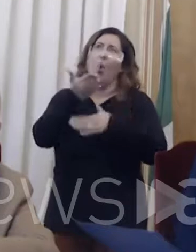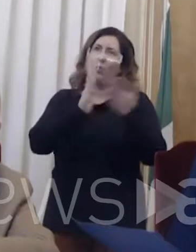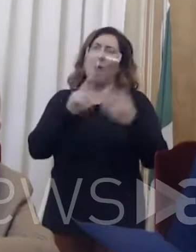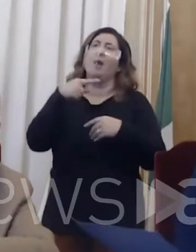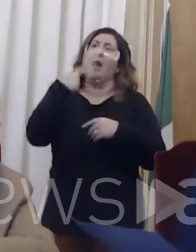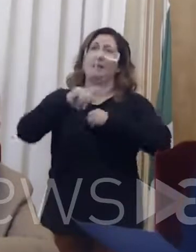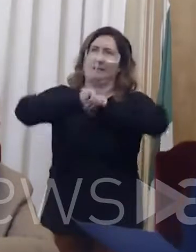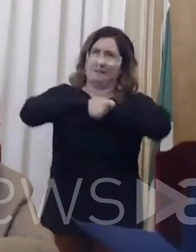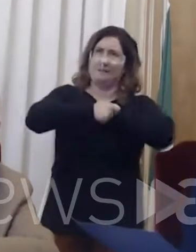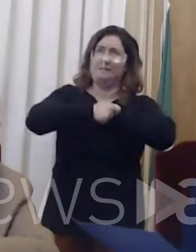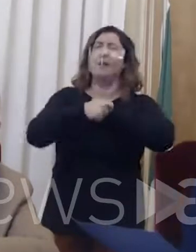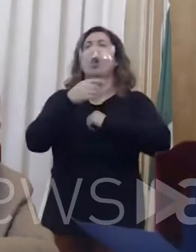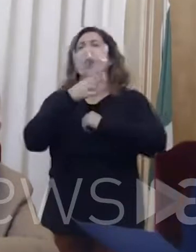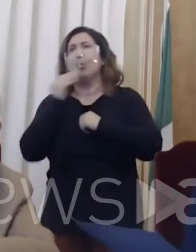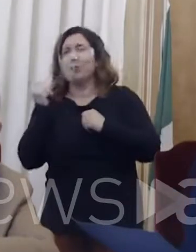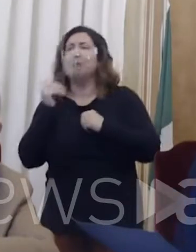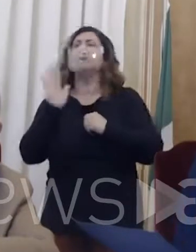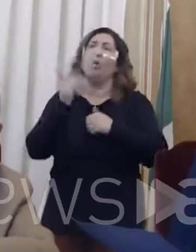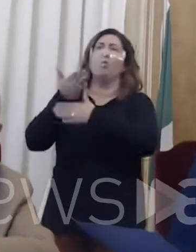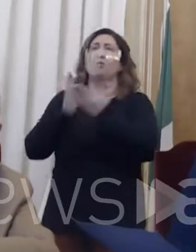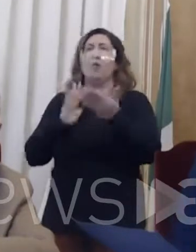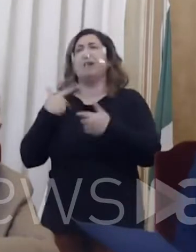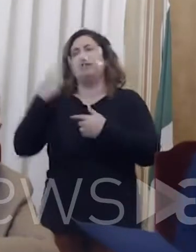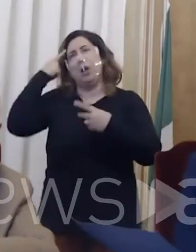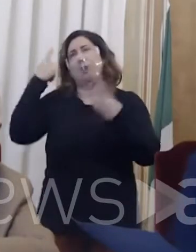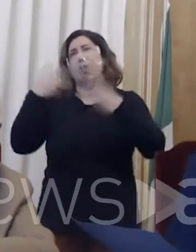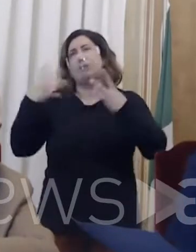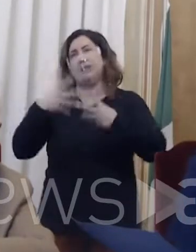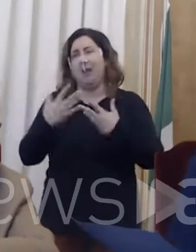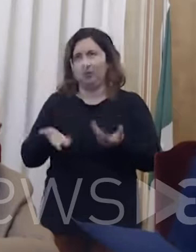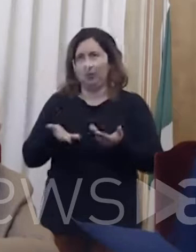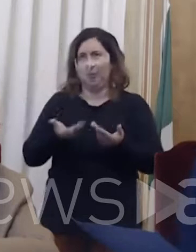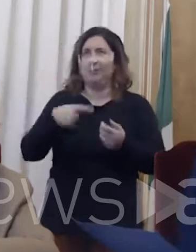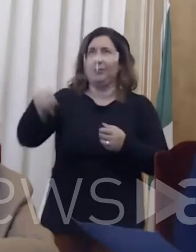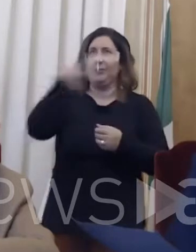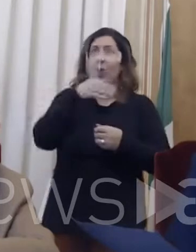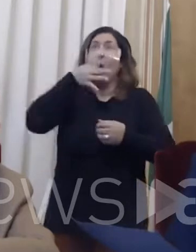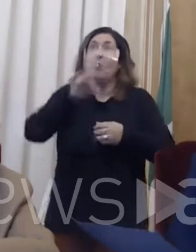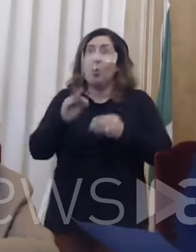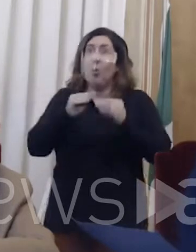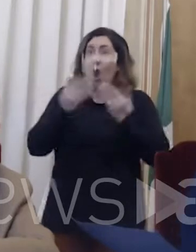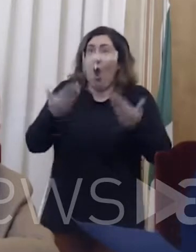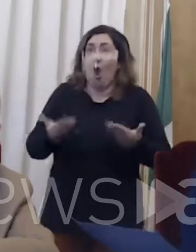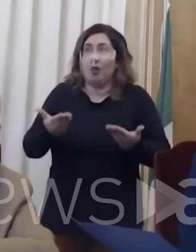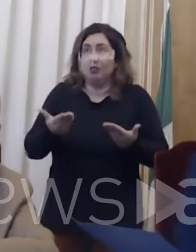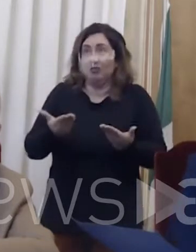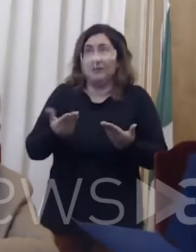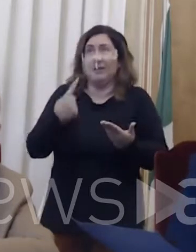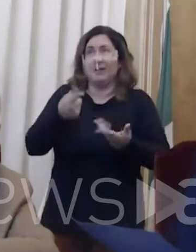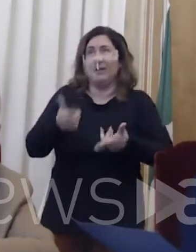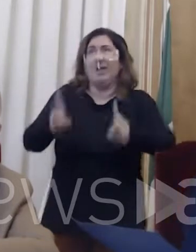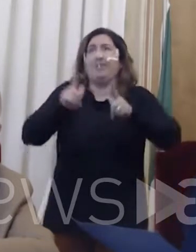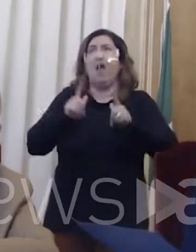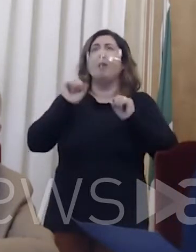prudenza, ma dall'altra dice anche buonsenso. Quello che noi siamo in grado di fare oggi ci permette di non